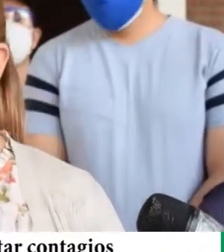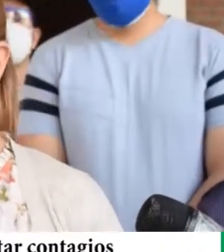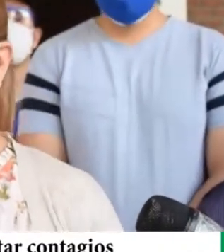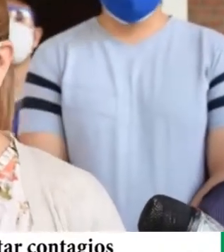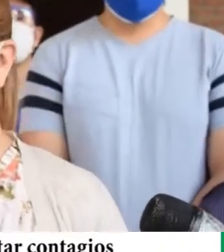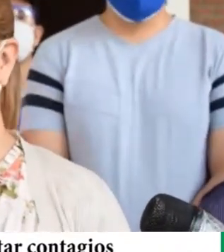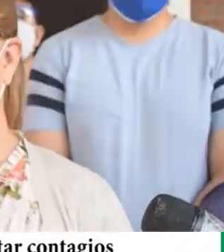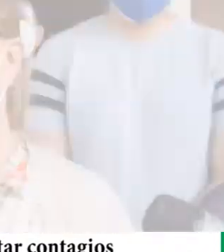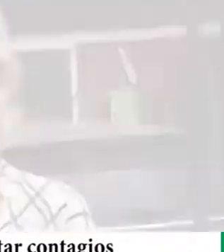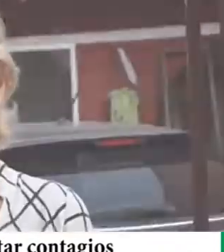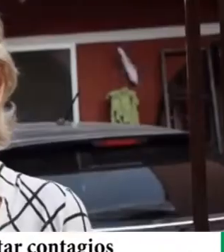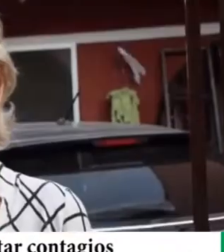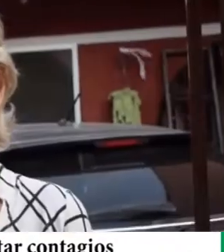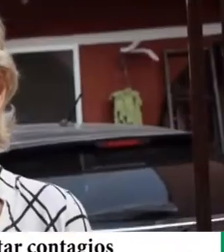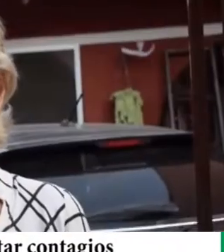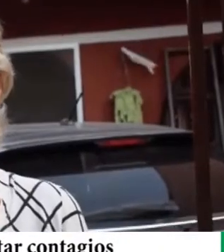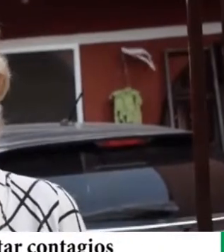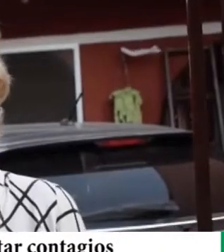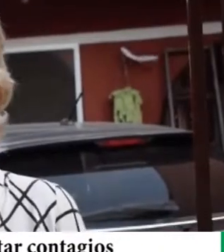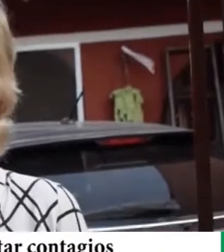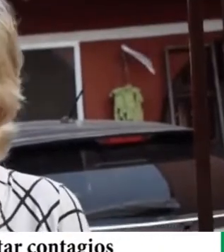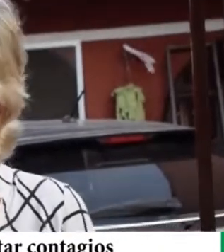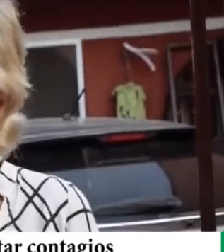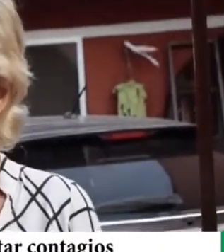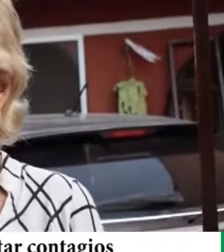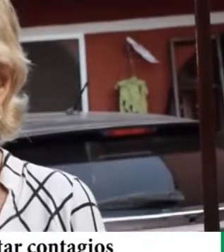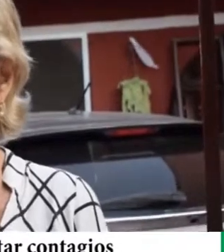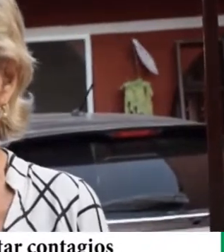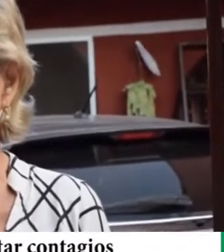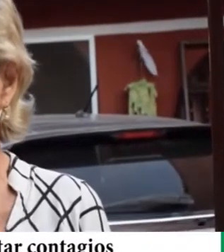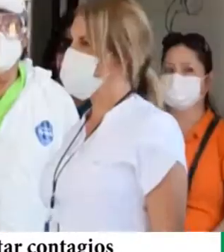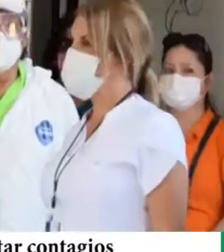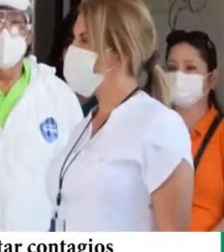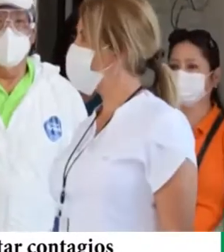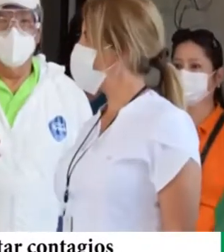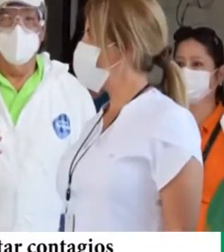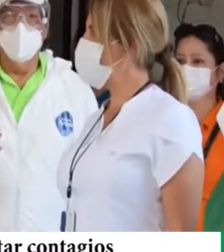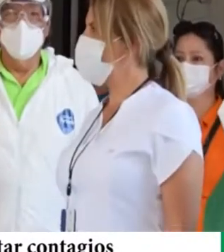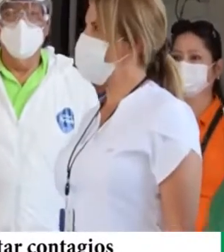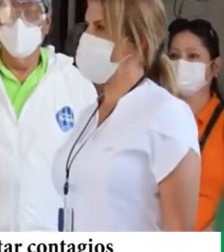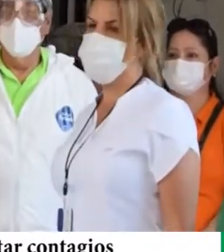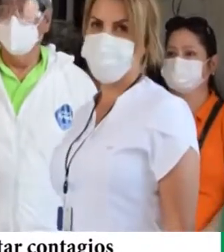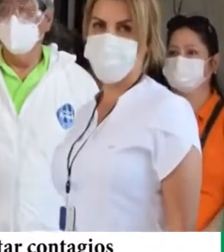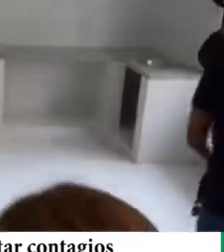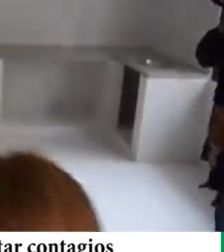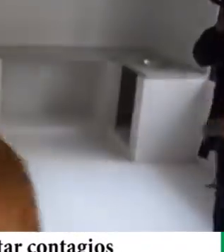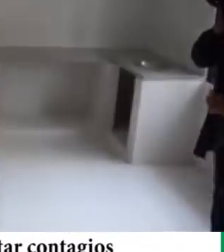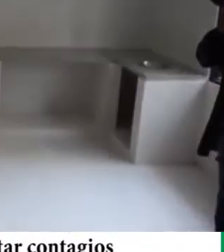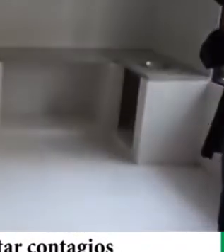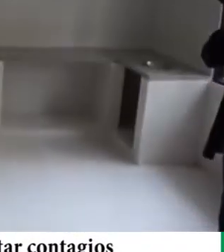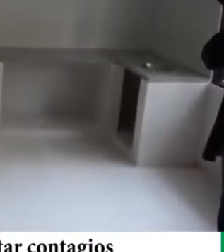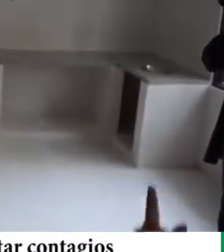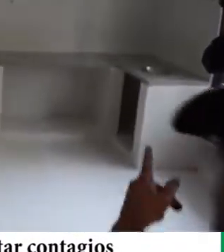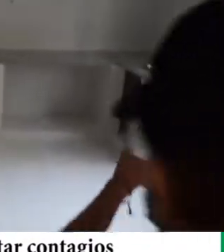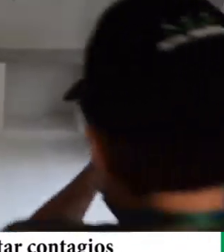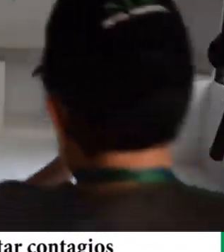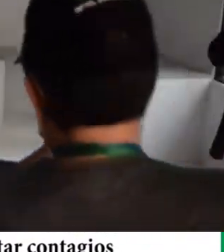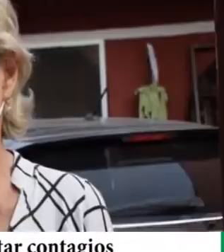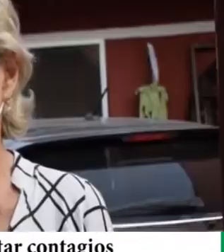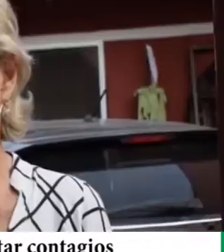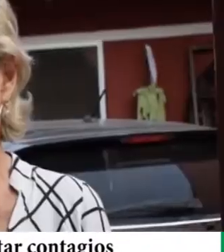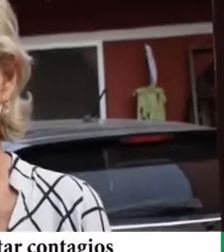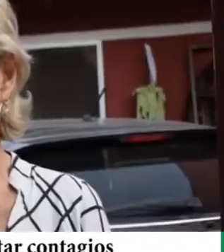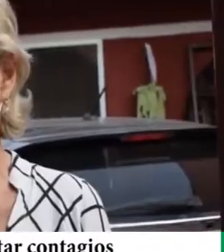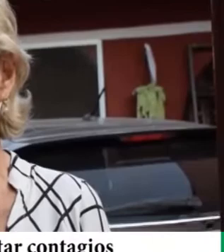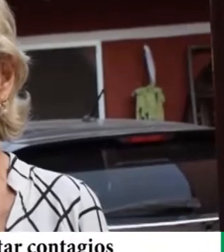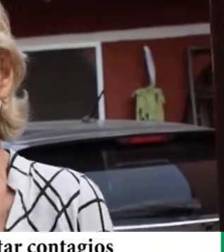eso se gana muchísimo. Estamos muy contentas con lo que nos van a brindar acá el centro médico, es muy necesario, ¿no?, para